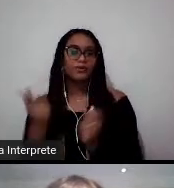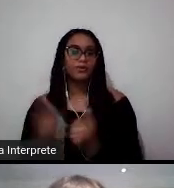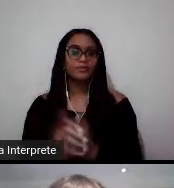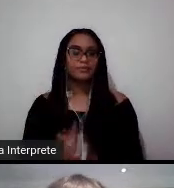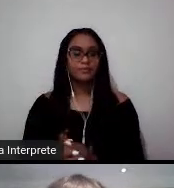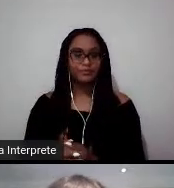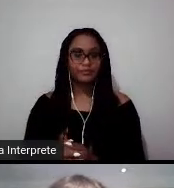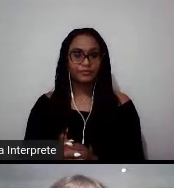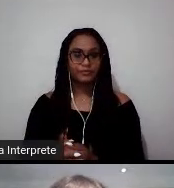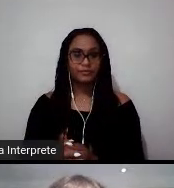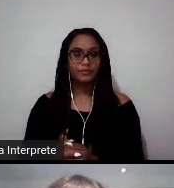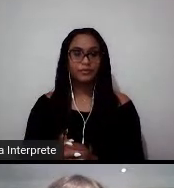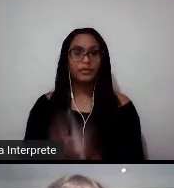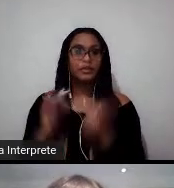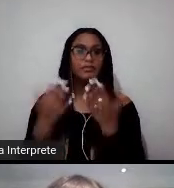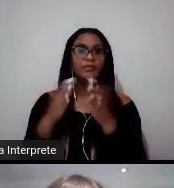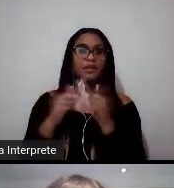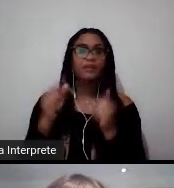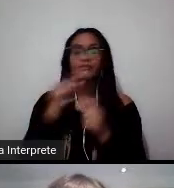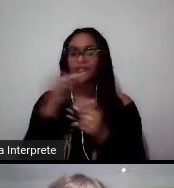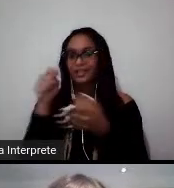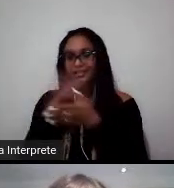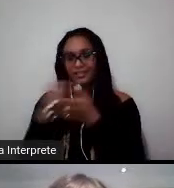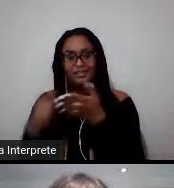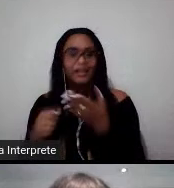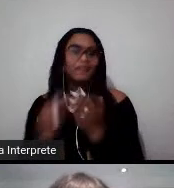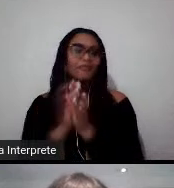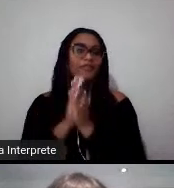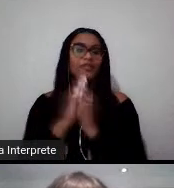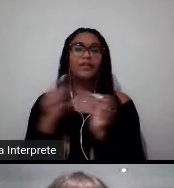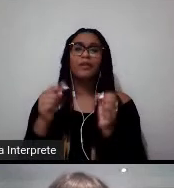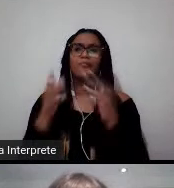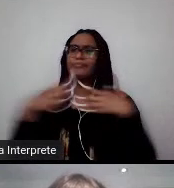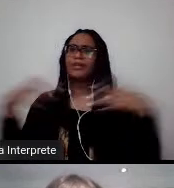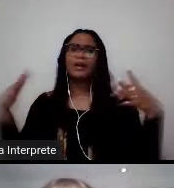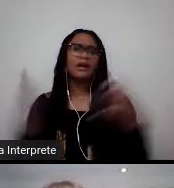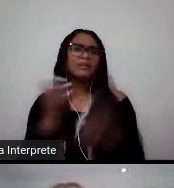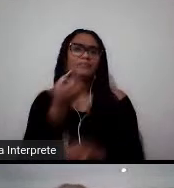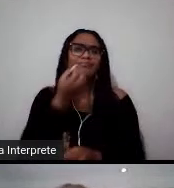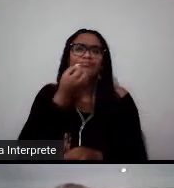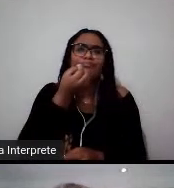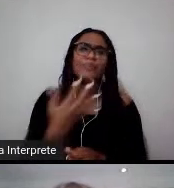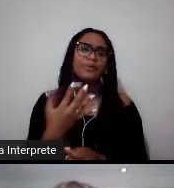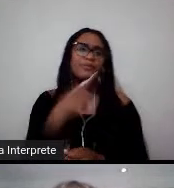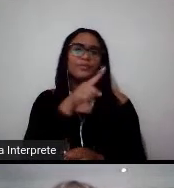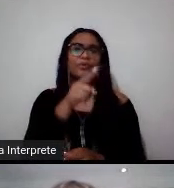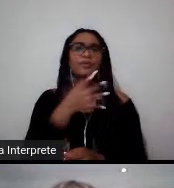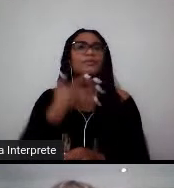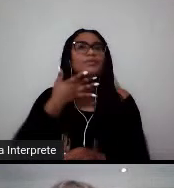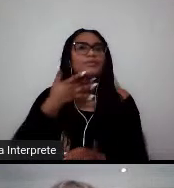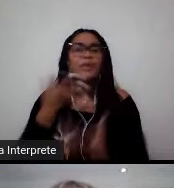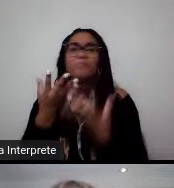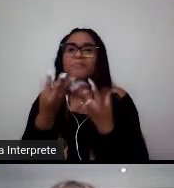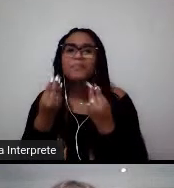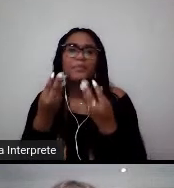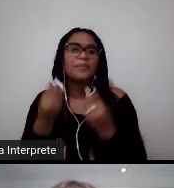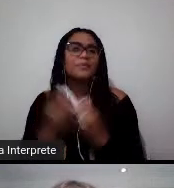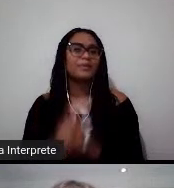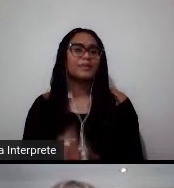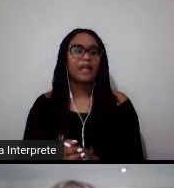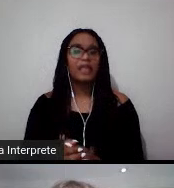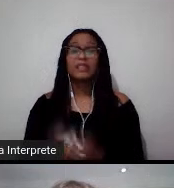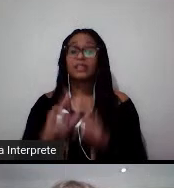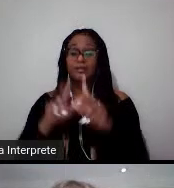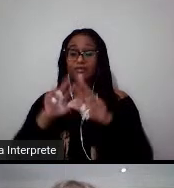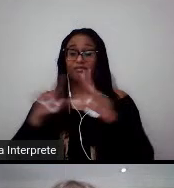Então, se inscrevam no Tivenin, é uma rede sensacional que vocês vão ter, vocês têm acesso a muitas coisas interessantes, há muitos